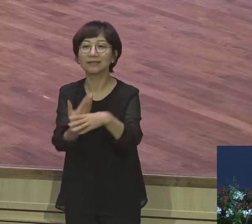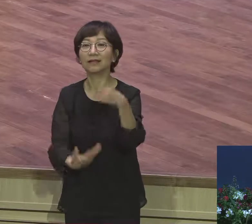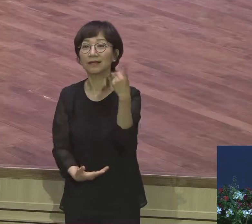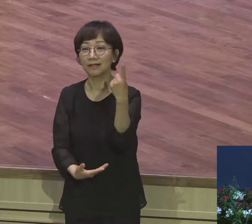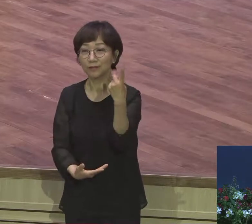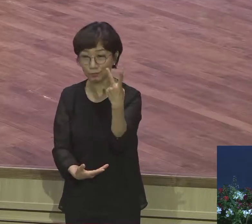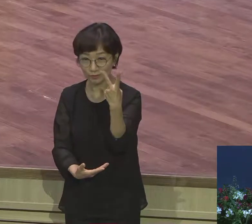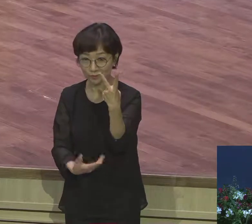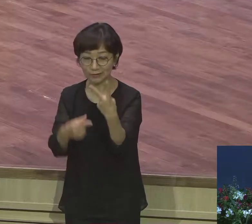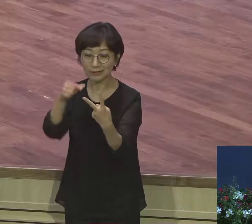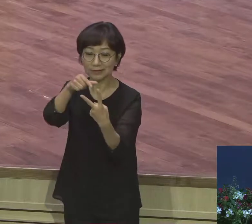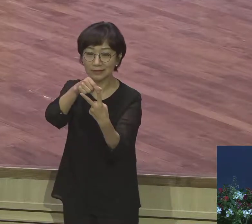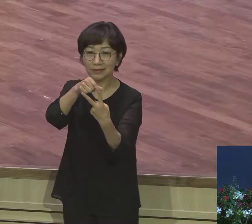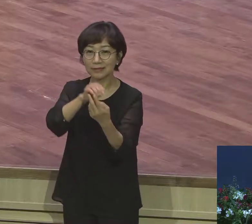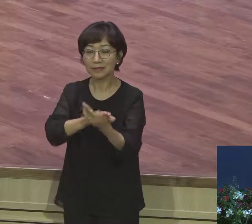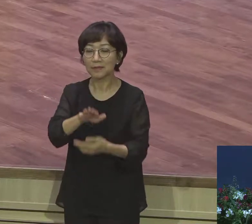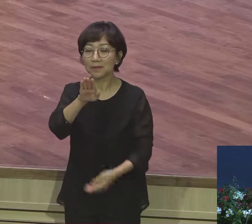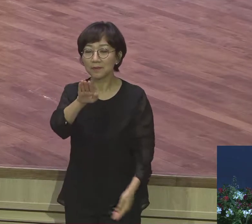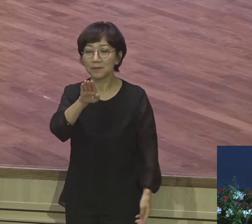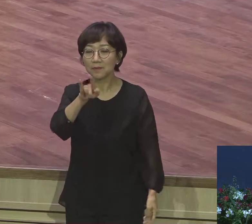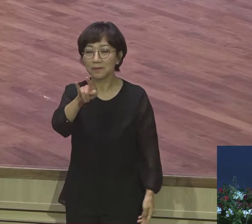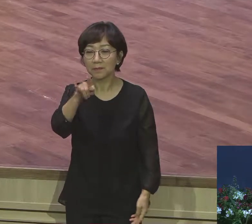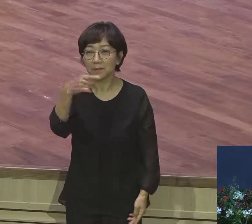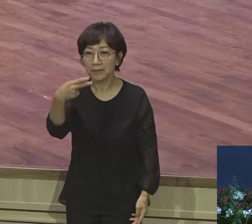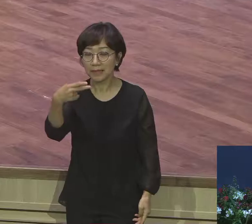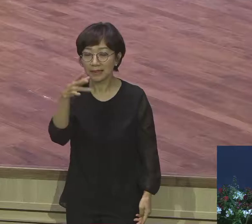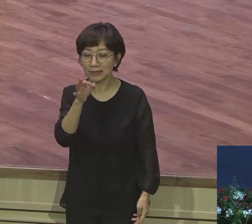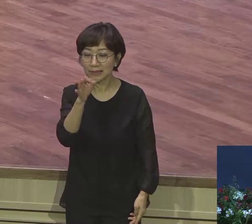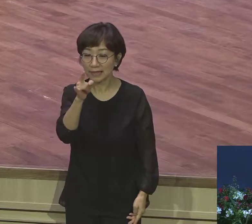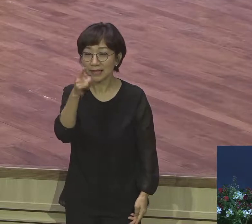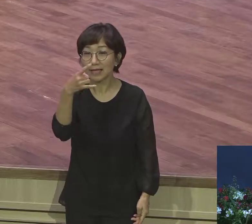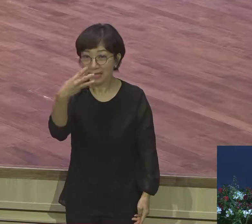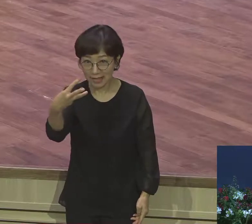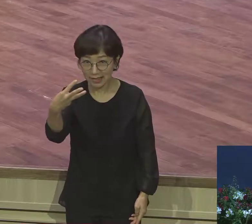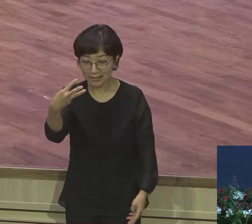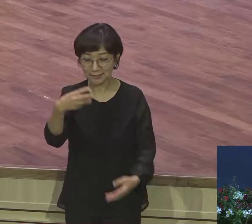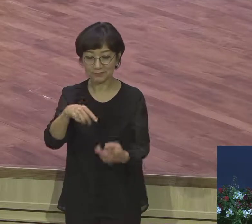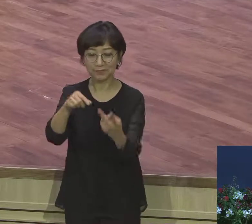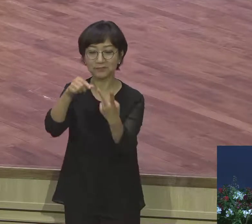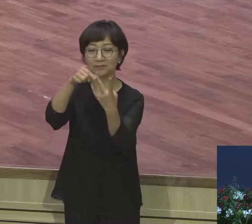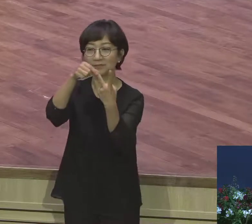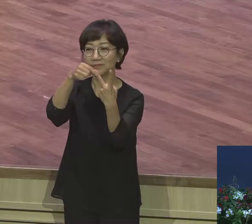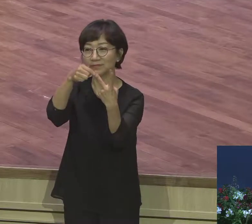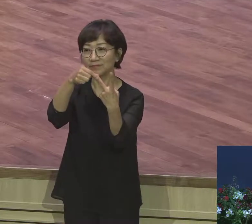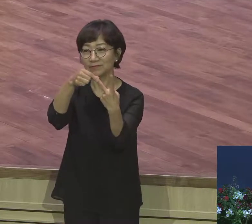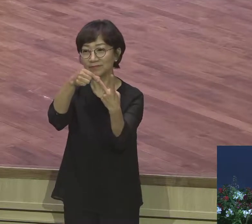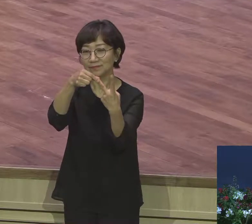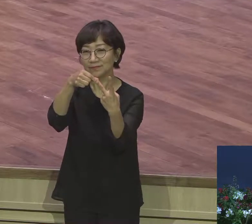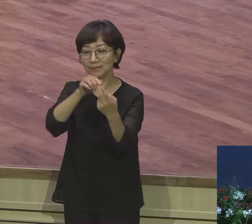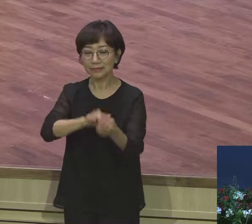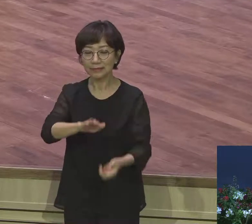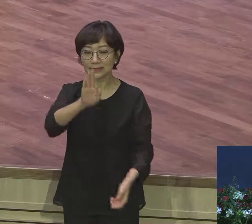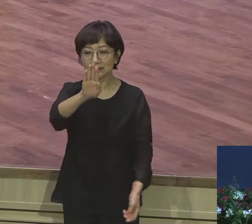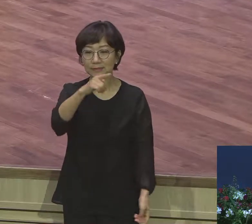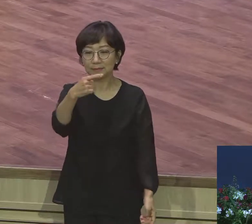사건이 베델 사건입니다 베델 사건 두 번째 사건이 베델 사건이에요 그러니까